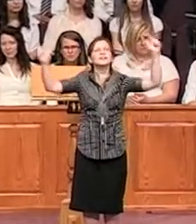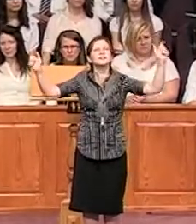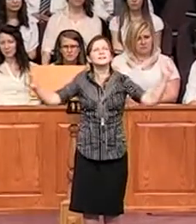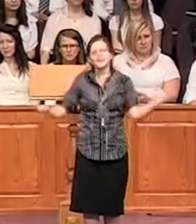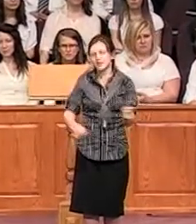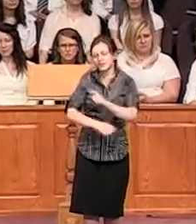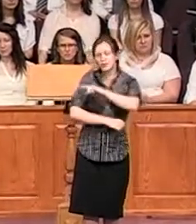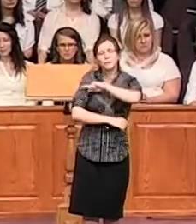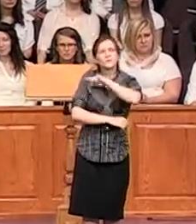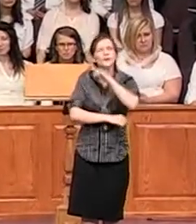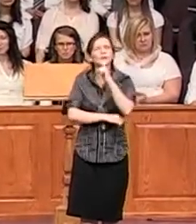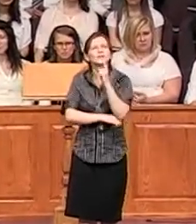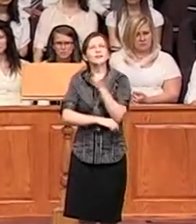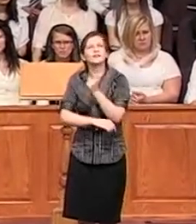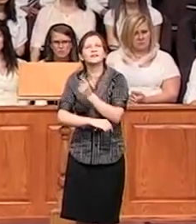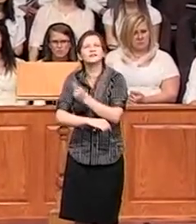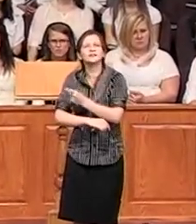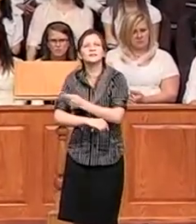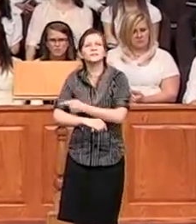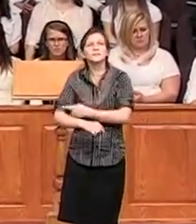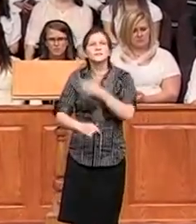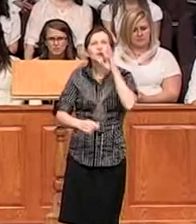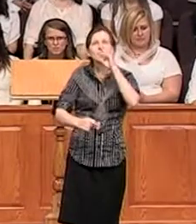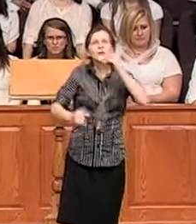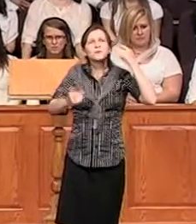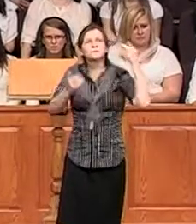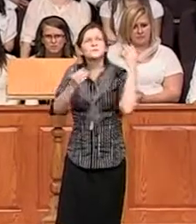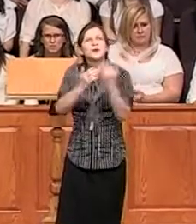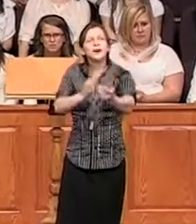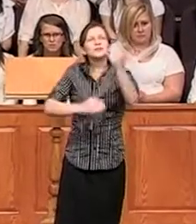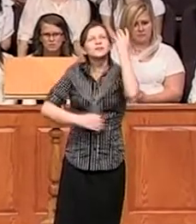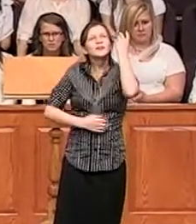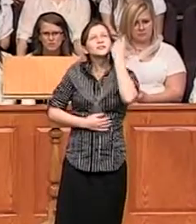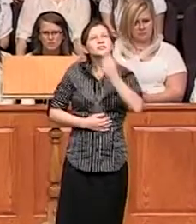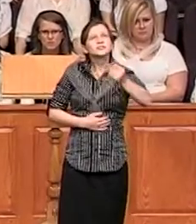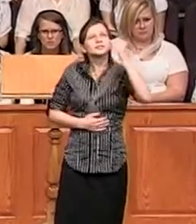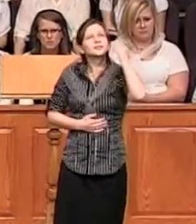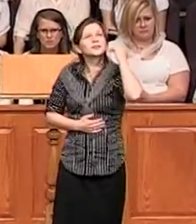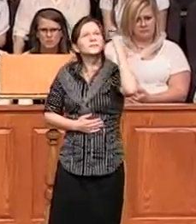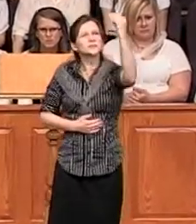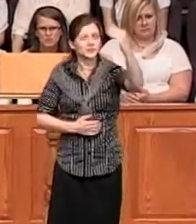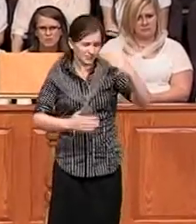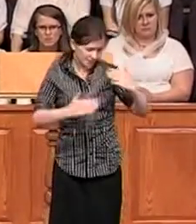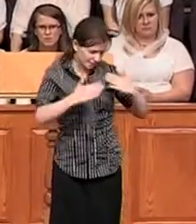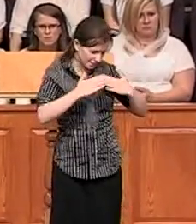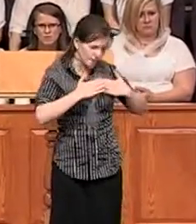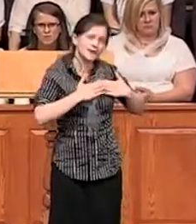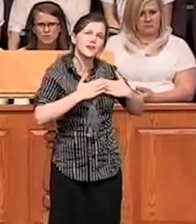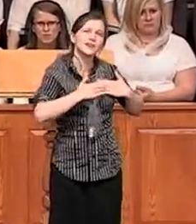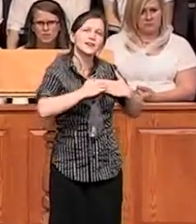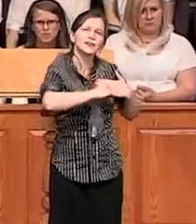и горьком, Покажи, когда ты в дверь